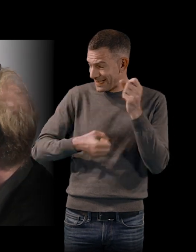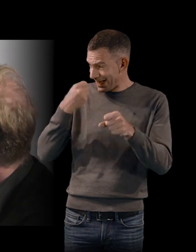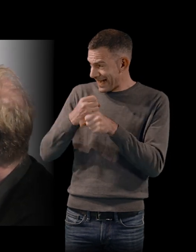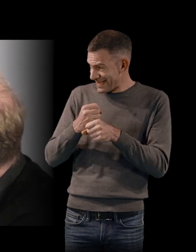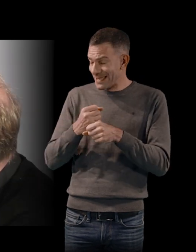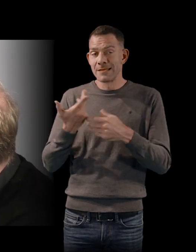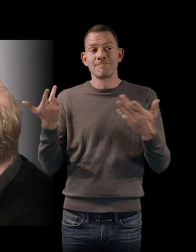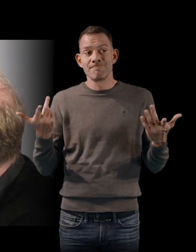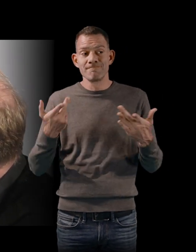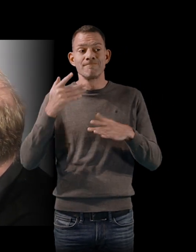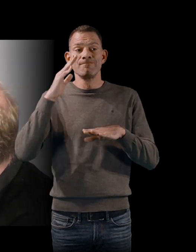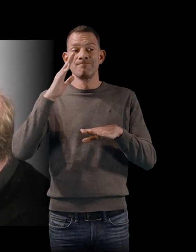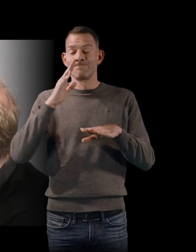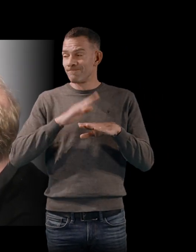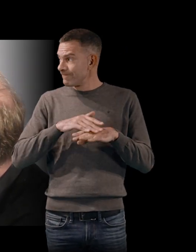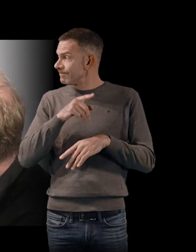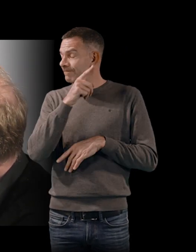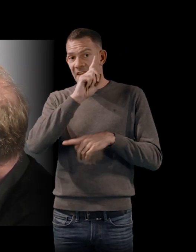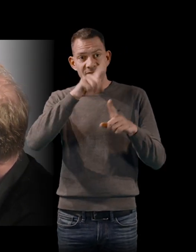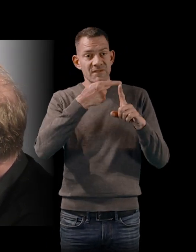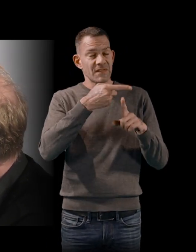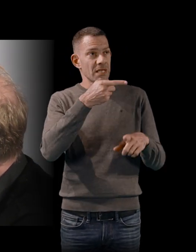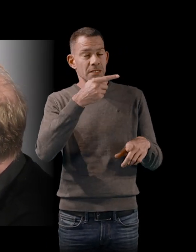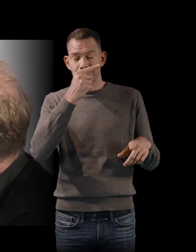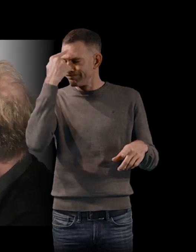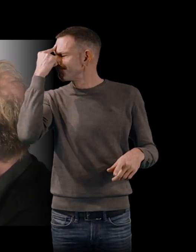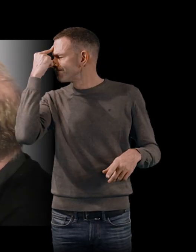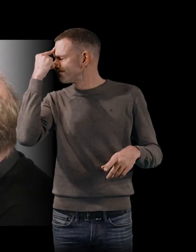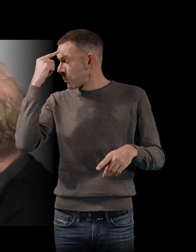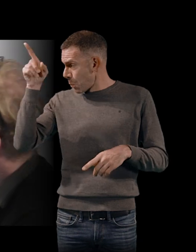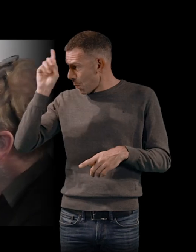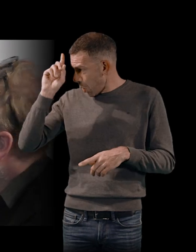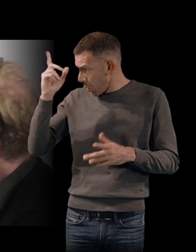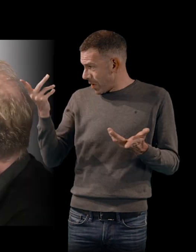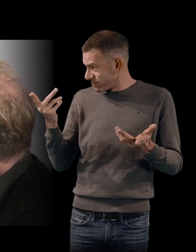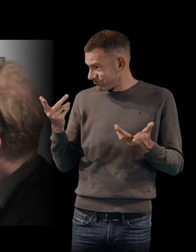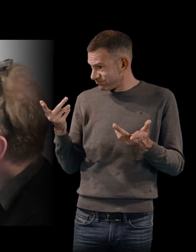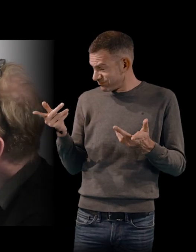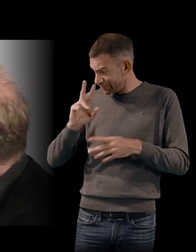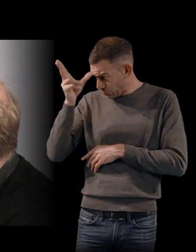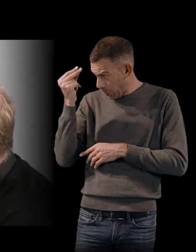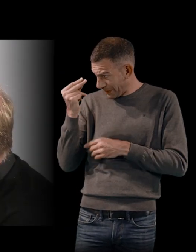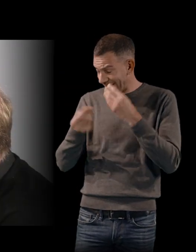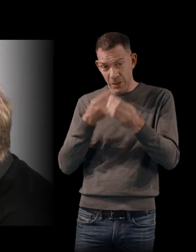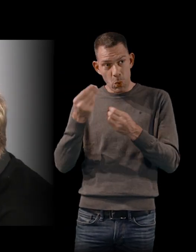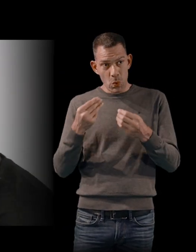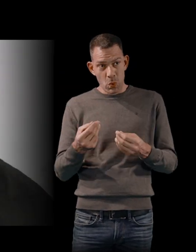raisons pour lesquelles vous étiez tellement attaché à ce film ? Est-ce qu'au contraire, ça vous en a éloigné ? Comment est-ce que vous, en tant qu